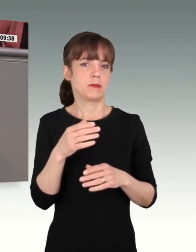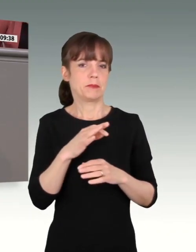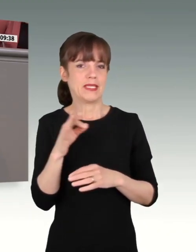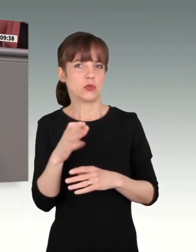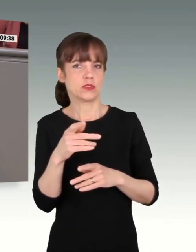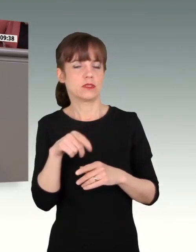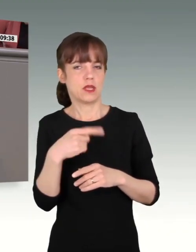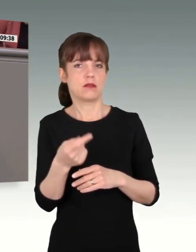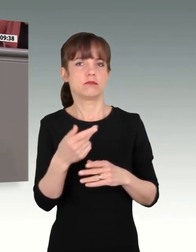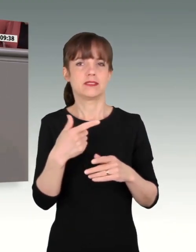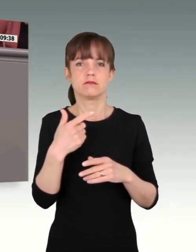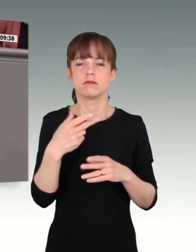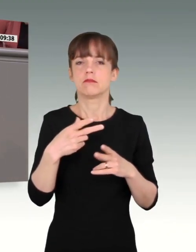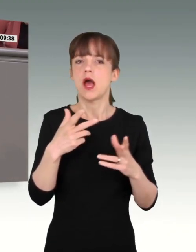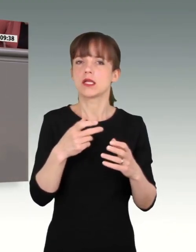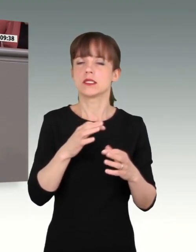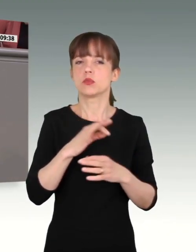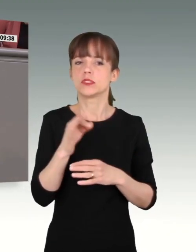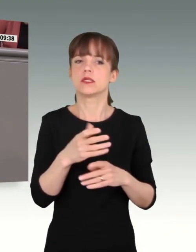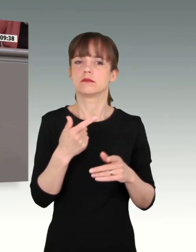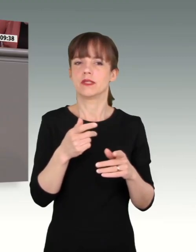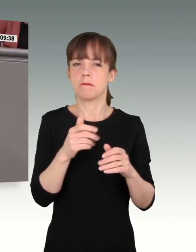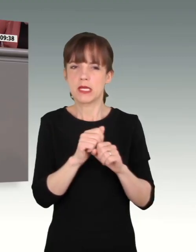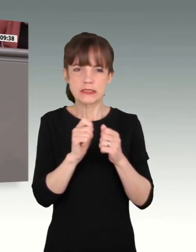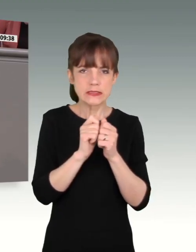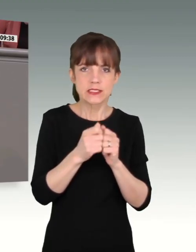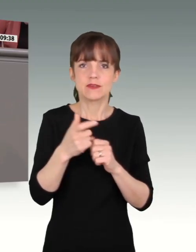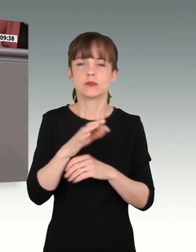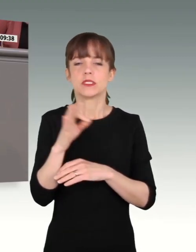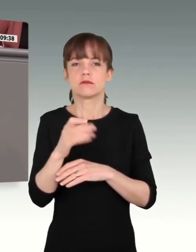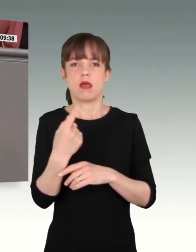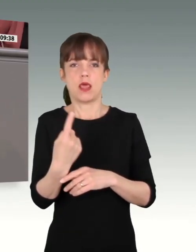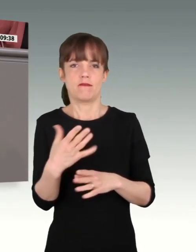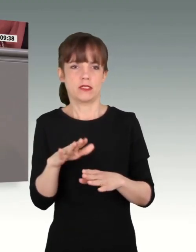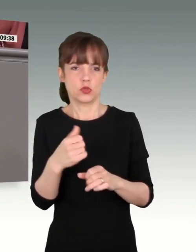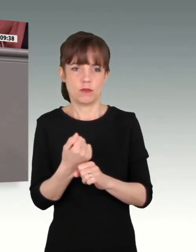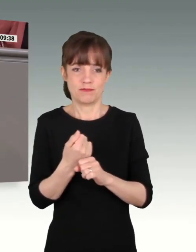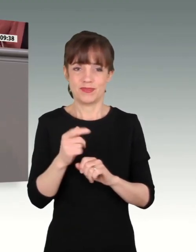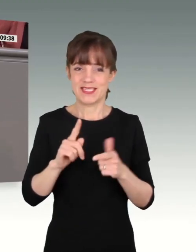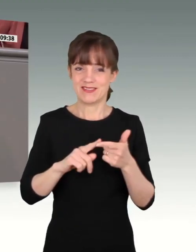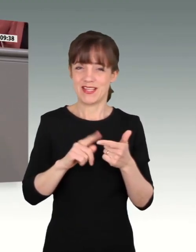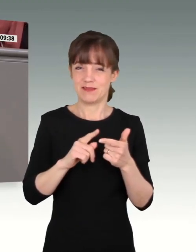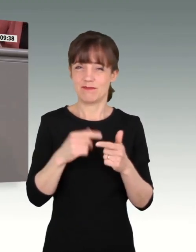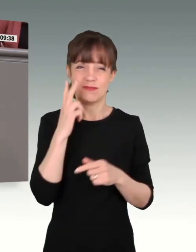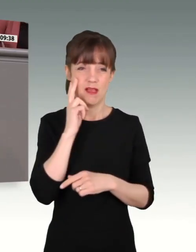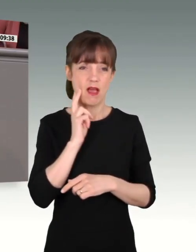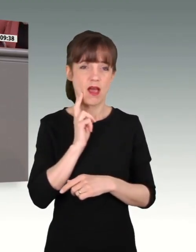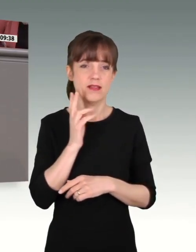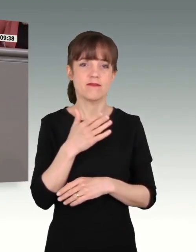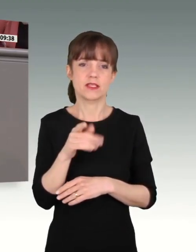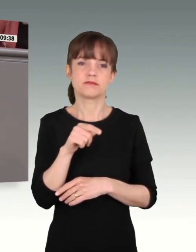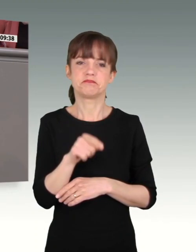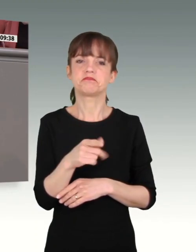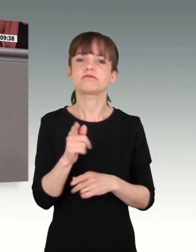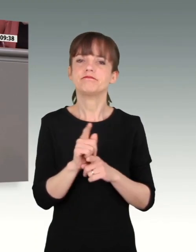die verbleibenden 20 Prozent den Schuss alleine kommen, sollte man wissen. Zweitens. Das veraltete Lochkoppelsystem. Meine Damen und Herren,